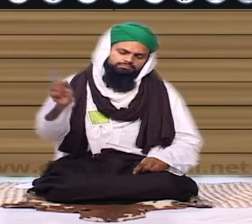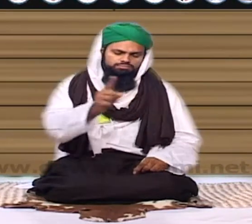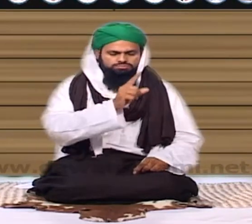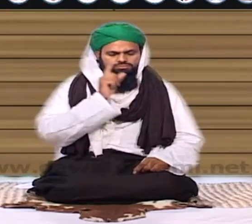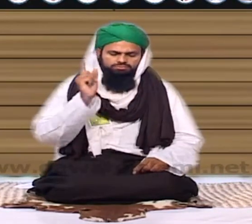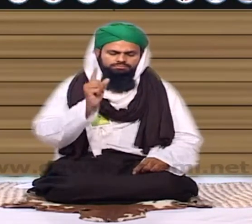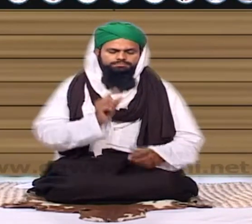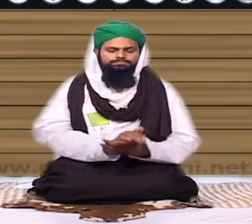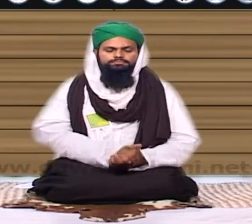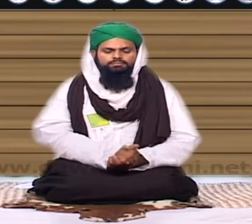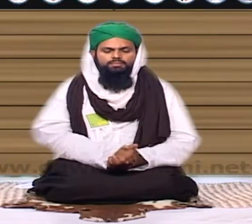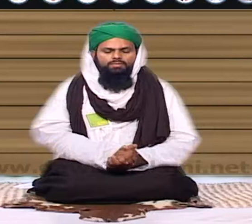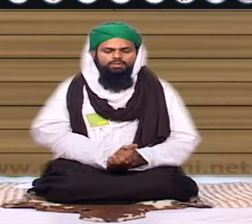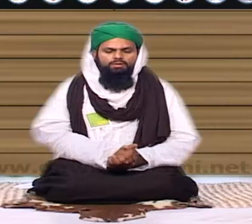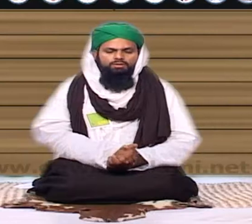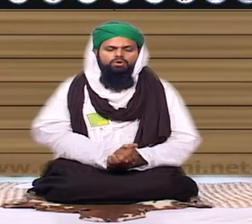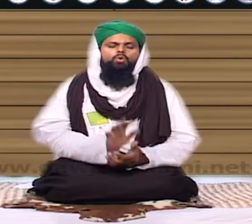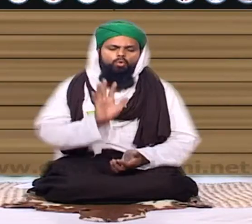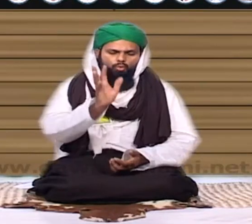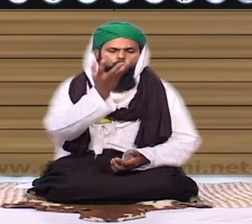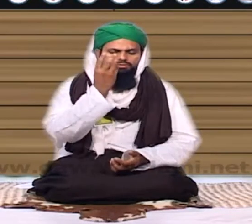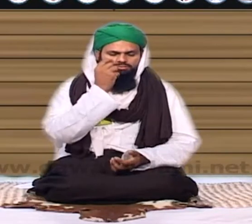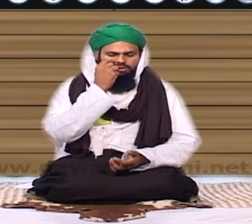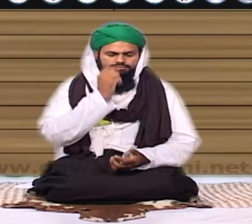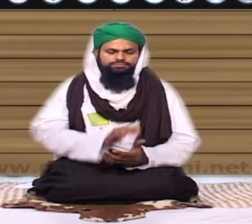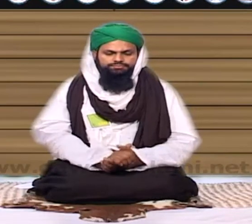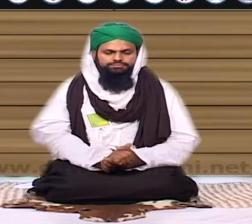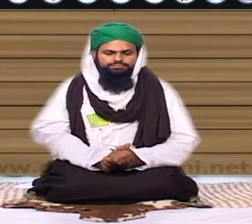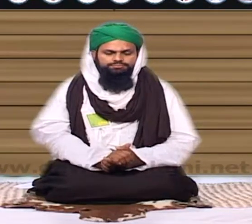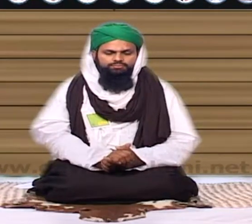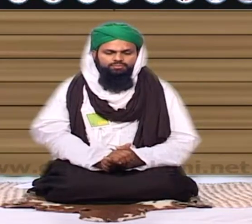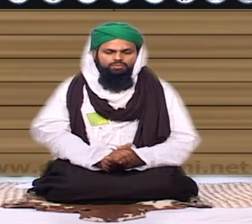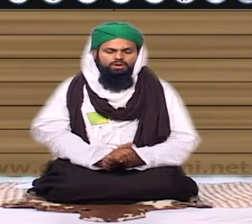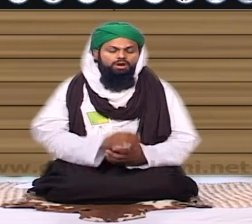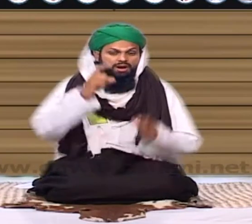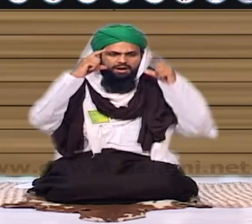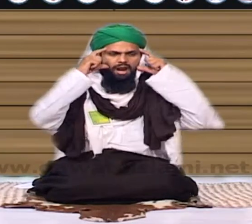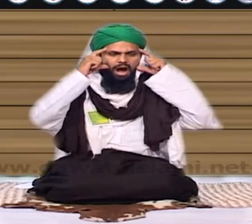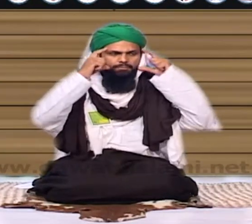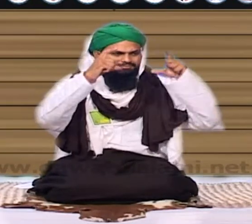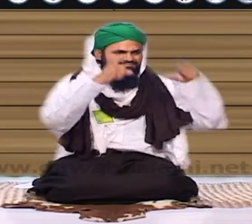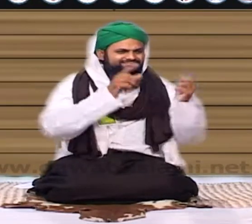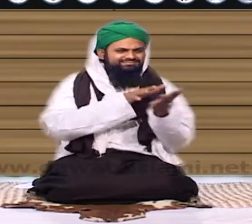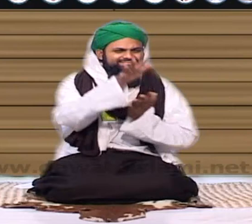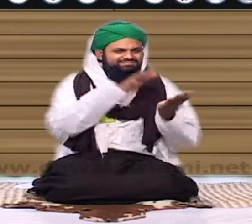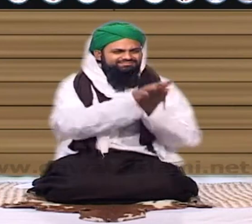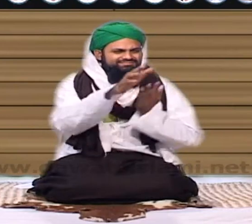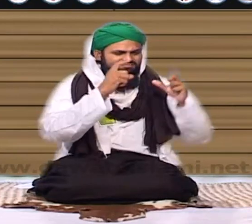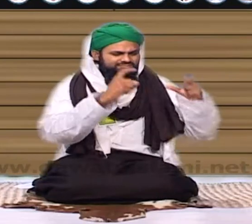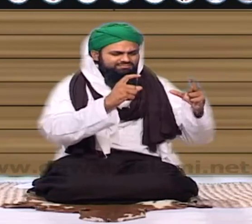میرے بھائیوں میں آپ کو یہ مطلب ہیں کسی شخص کی گرفتاری کا وارنٹ جاری ہو جائے